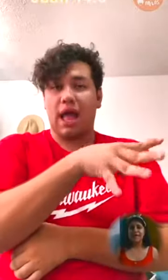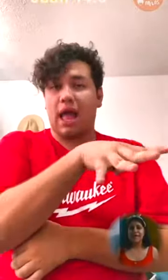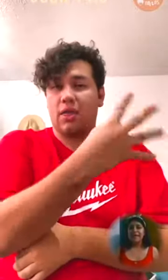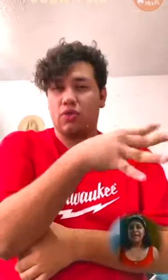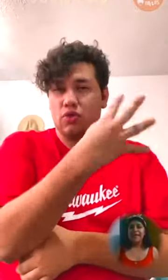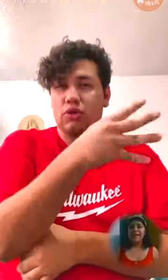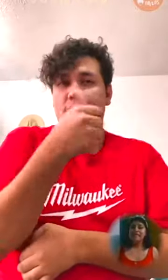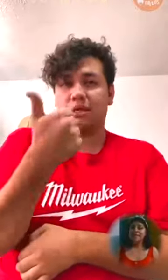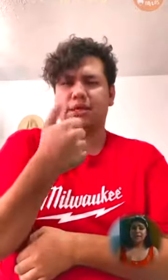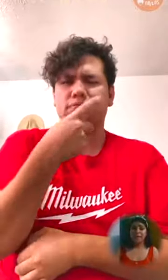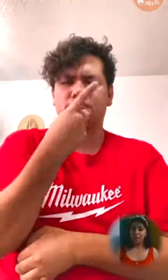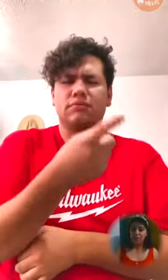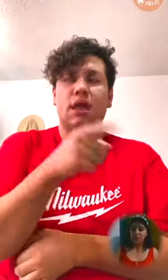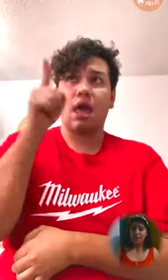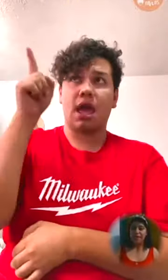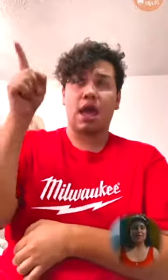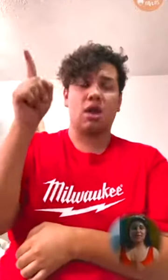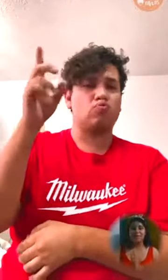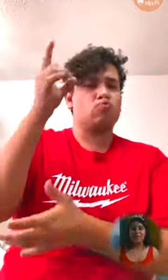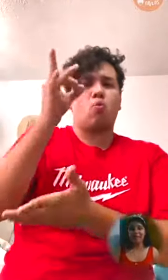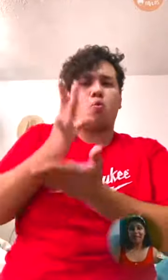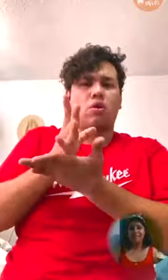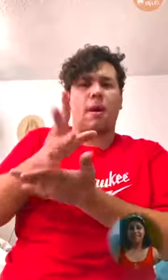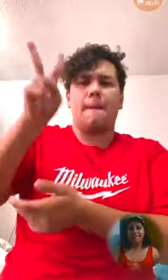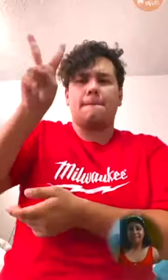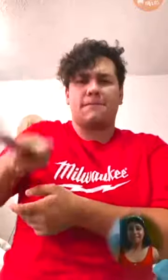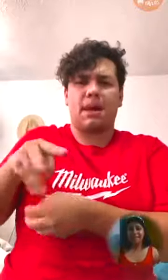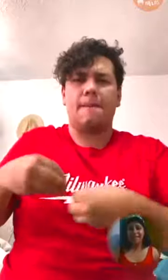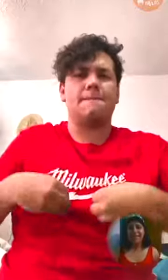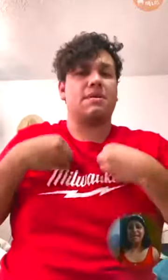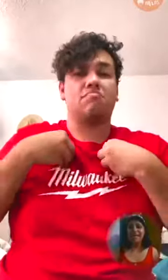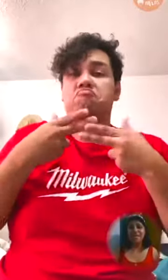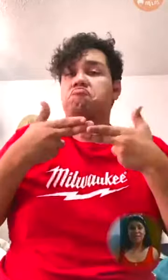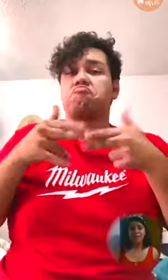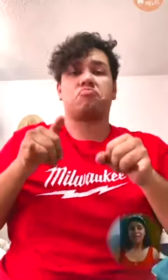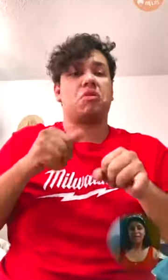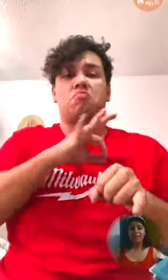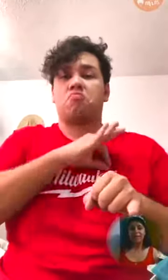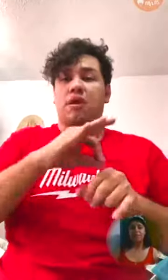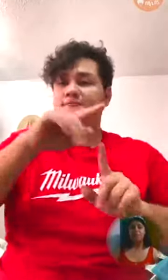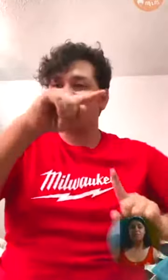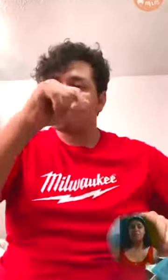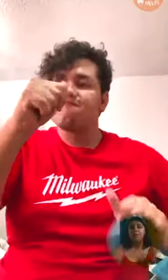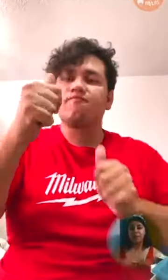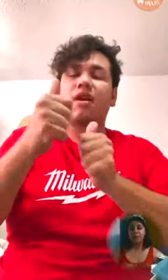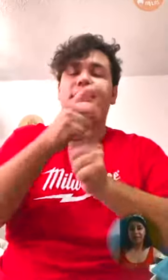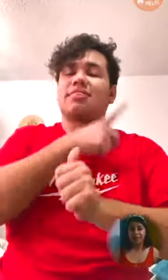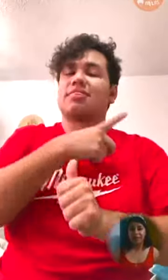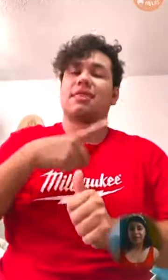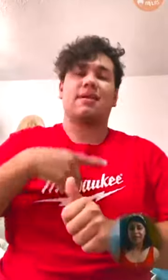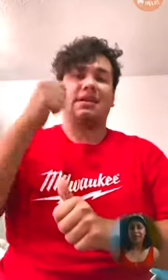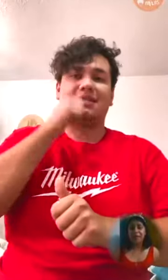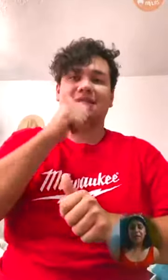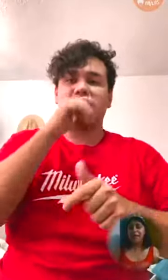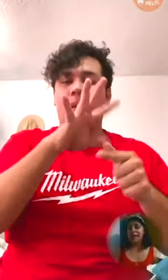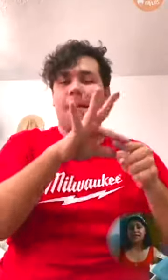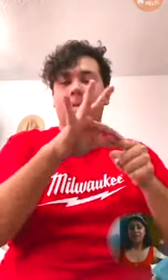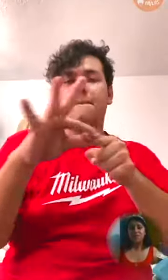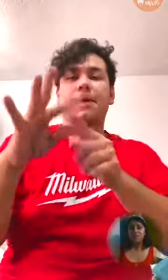que él es el camino, él es la verdad y él es la vida. Y nadie puede ir al Padre si no es por medio de él. No hay nada que nosotros